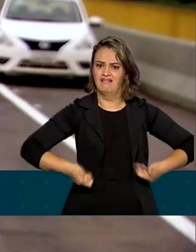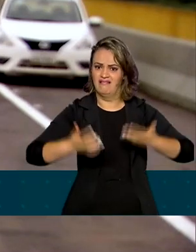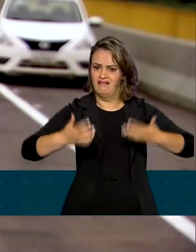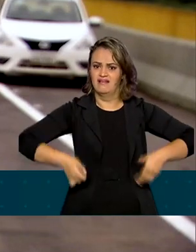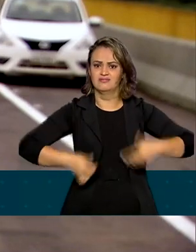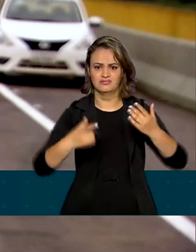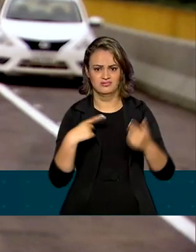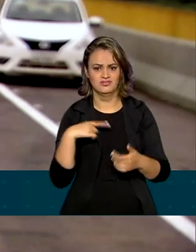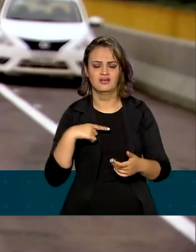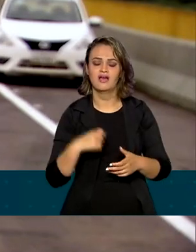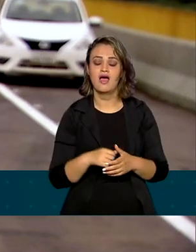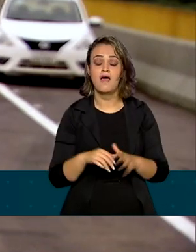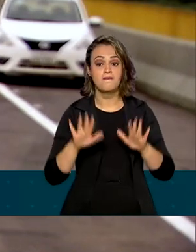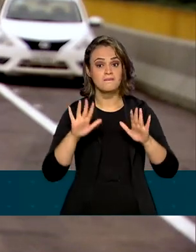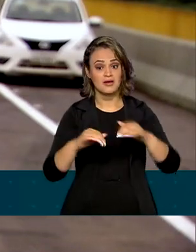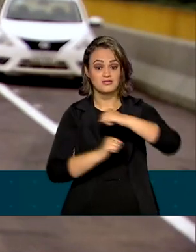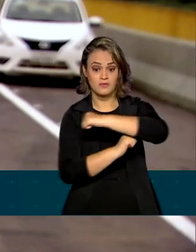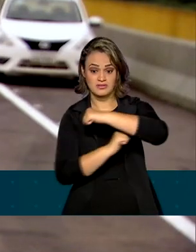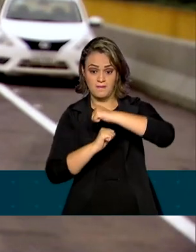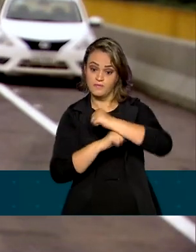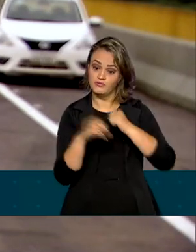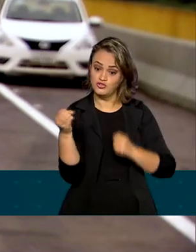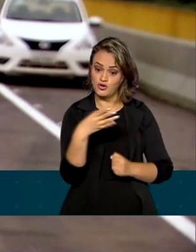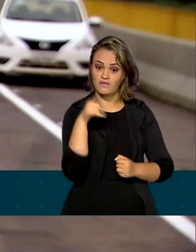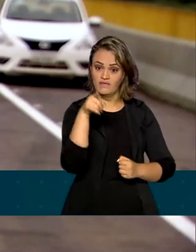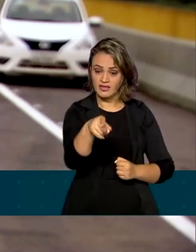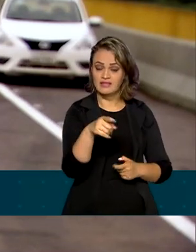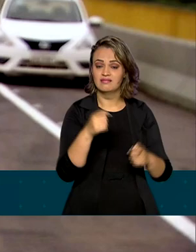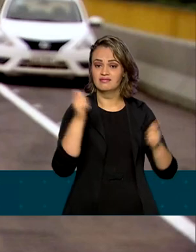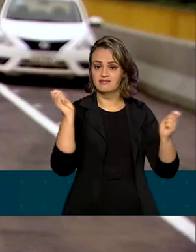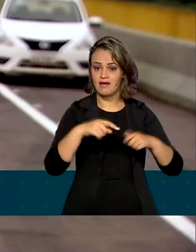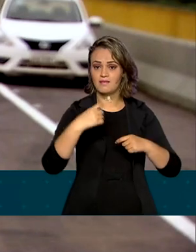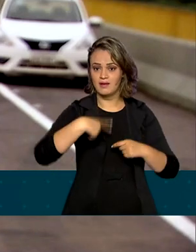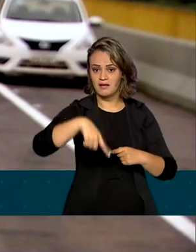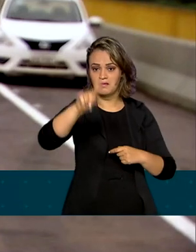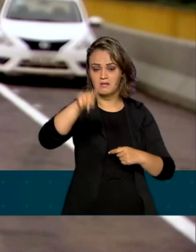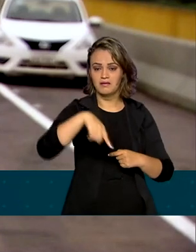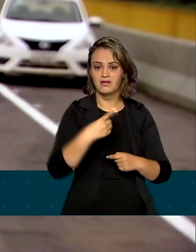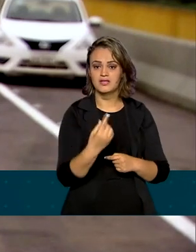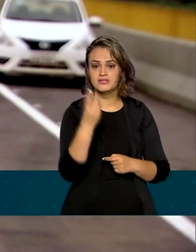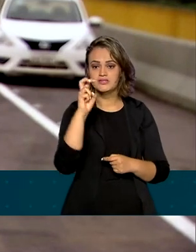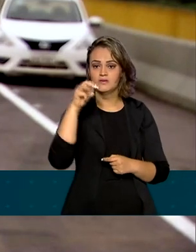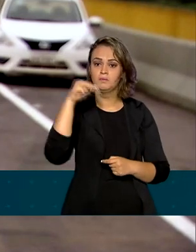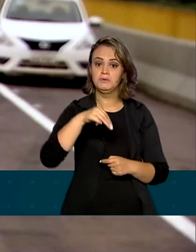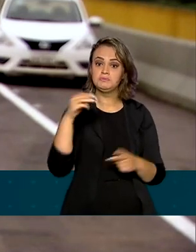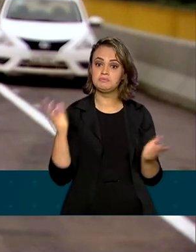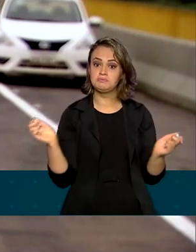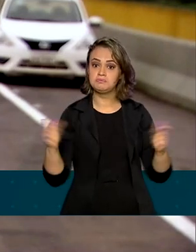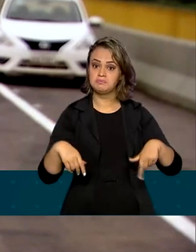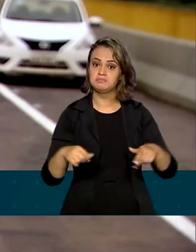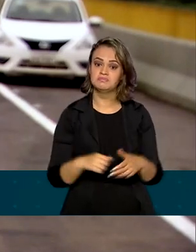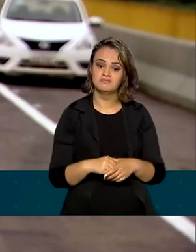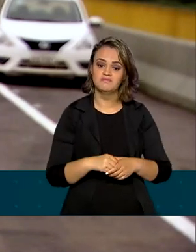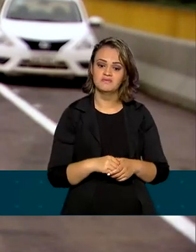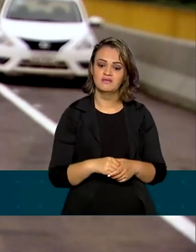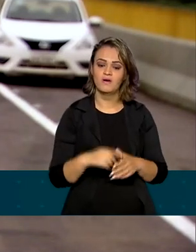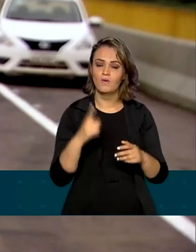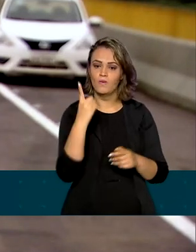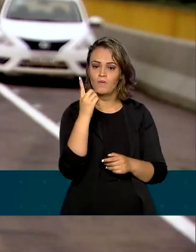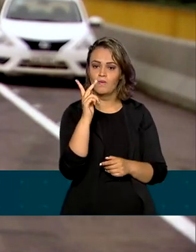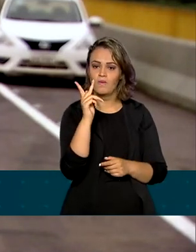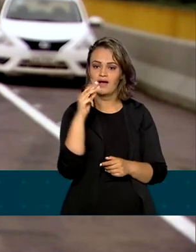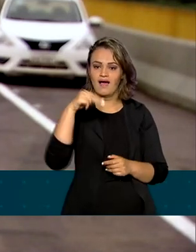Agora, pela ponte do Abunã, é possível fazer esse trajeto em menos de cinco minutos, passando aqui por um